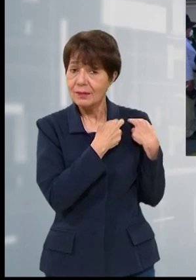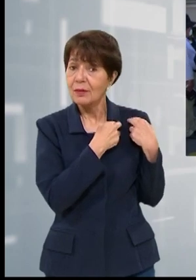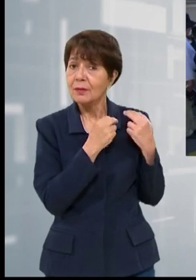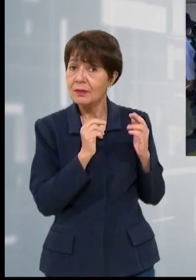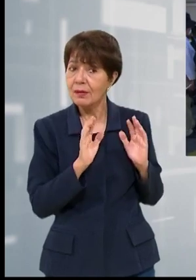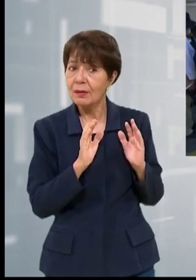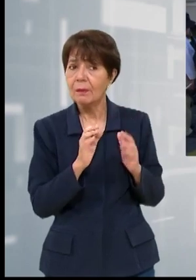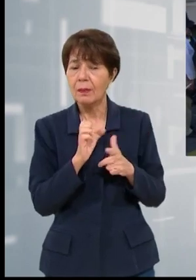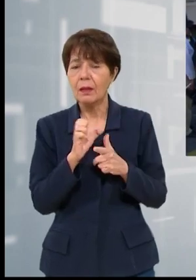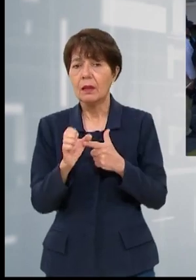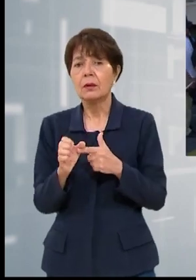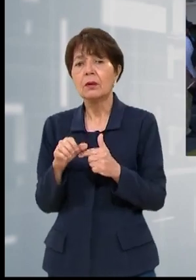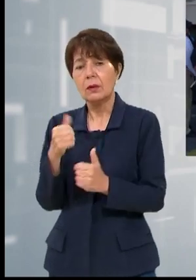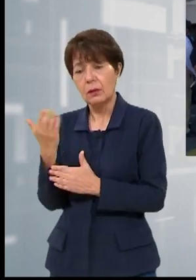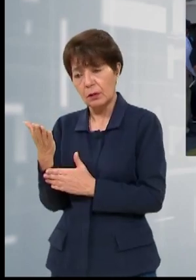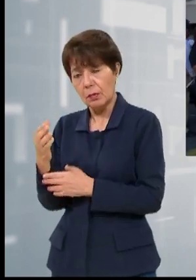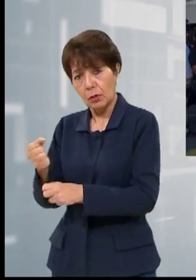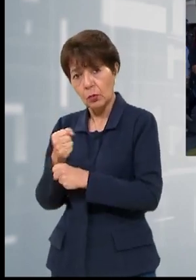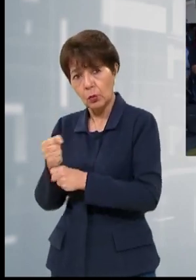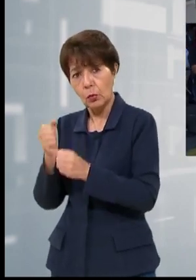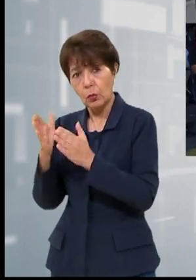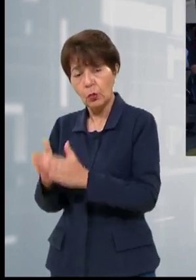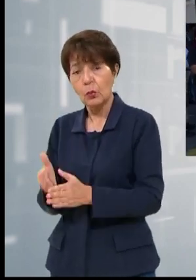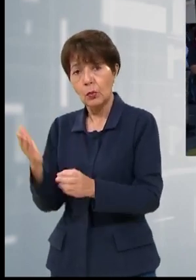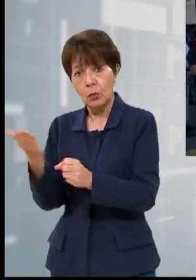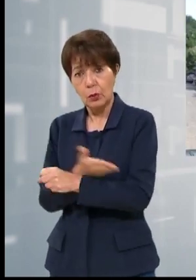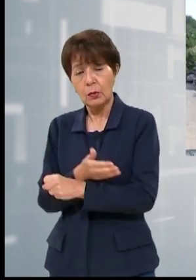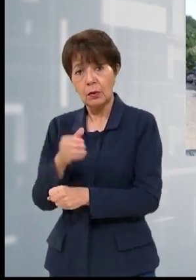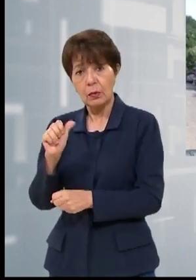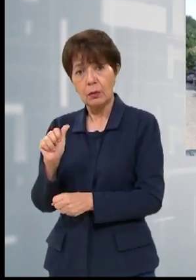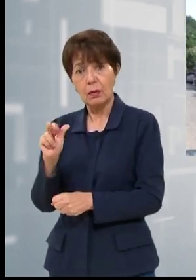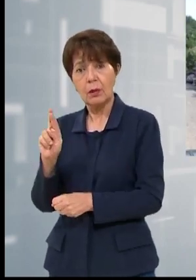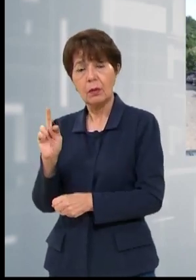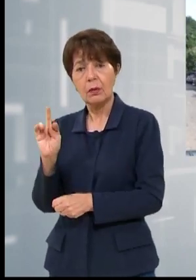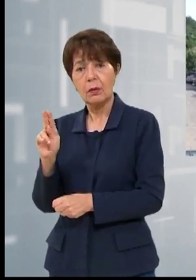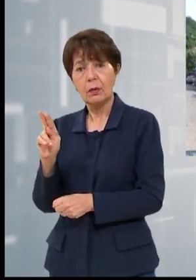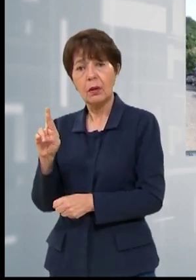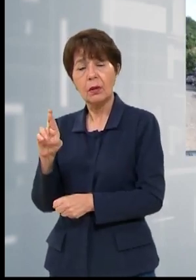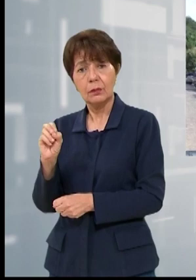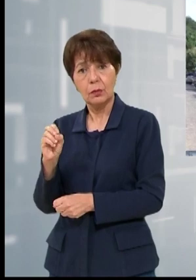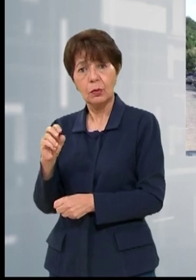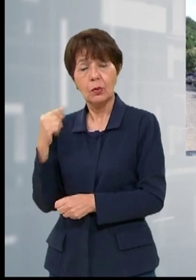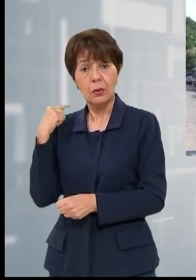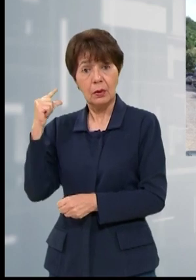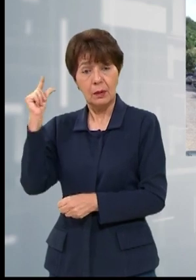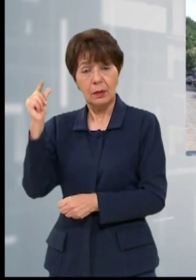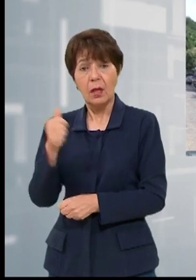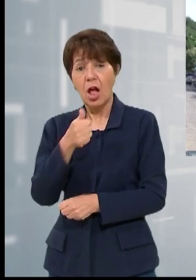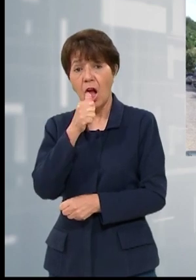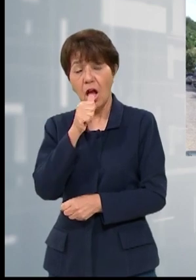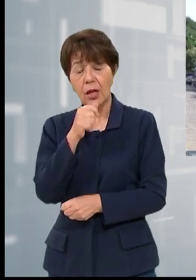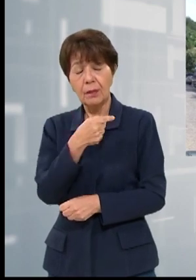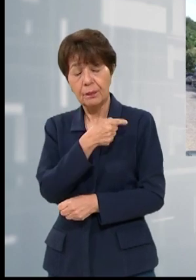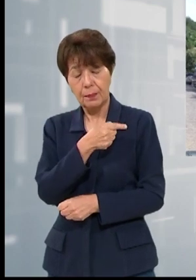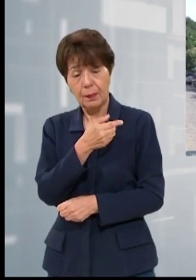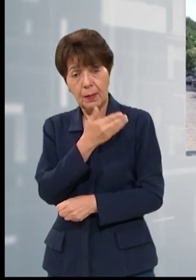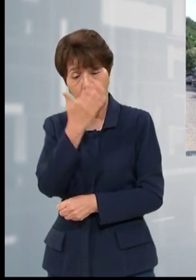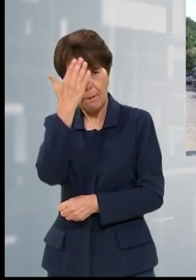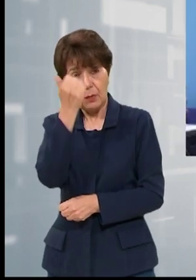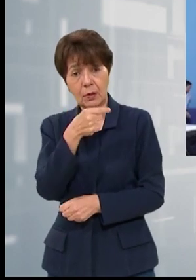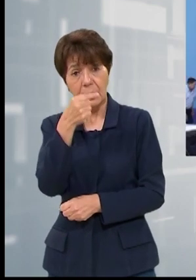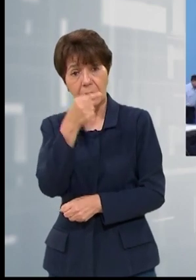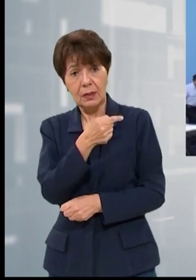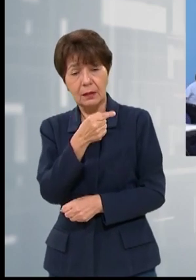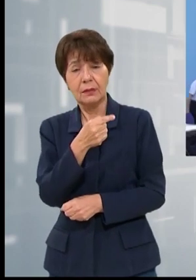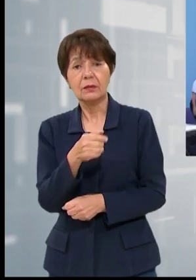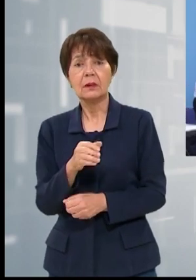peticiones de los manifestantes resaltaba la destitución de Arturo Troches, gerente de la Unidad Municipal de Agua Potable y Saneamiento, ya que al